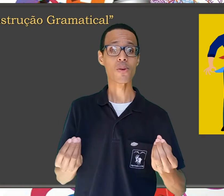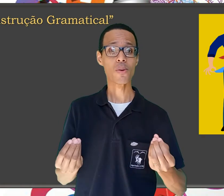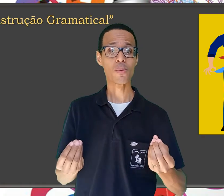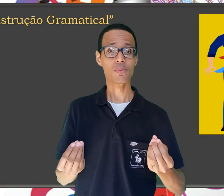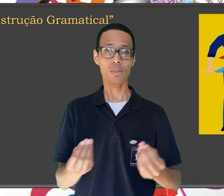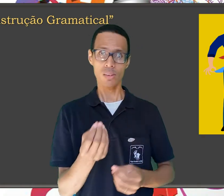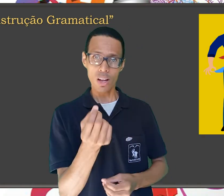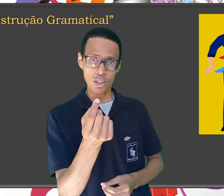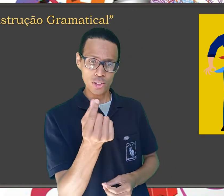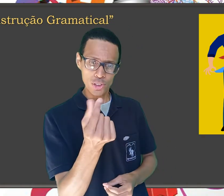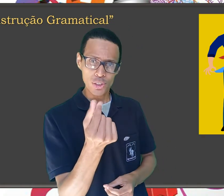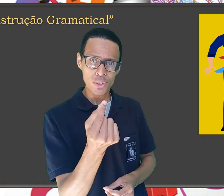não ter.